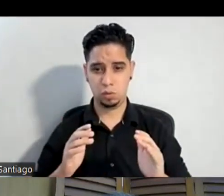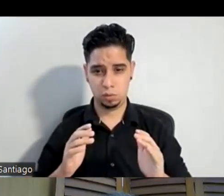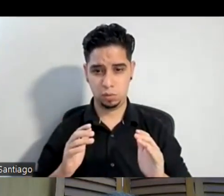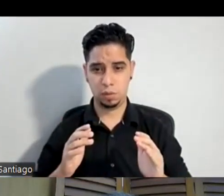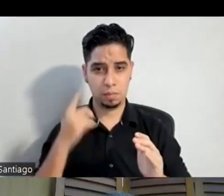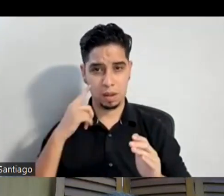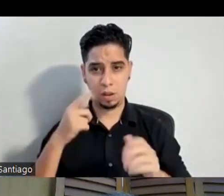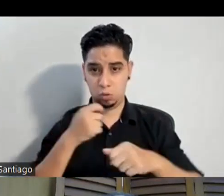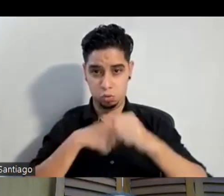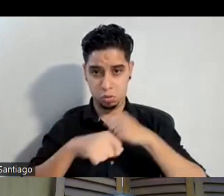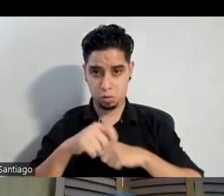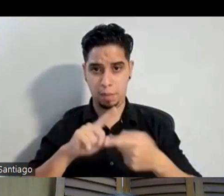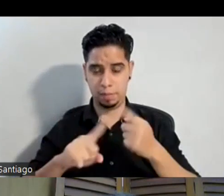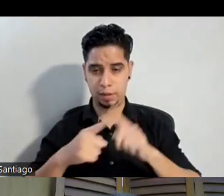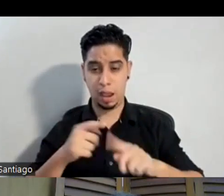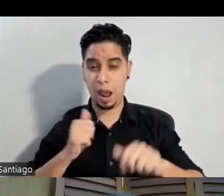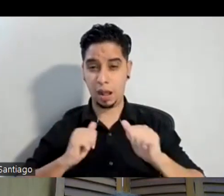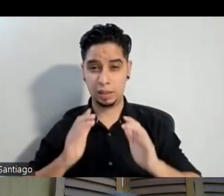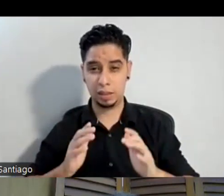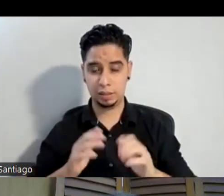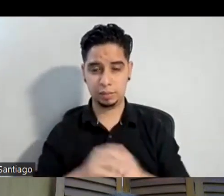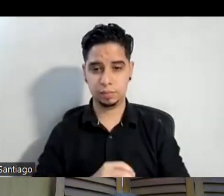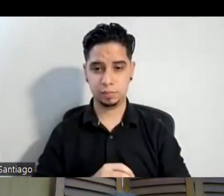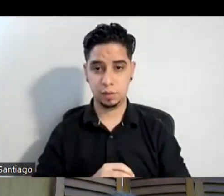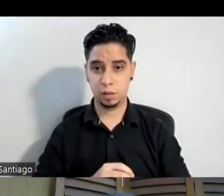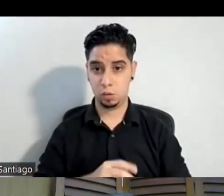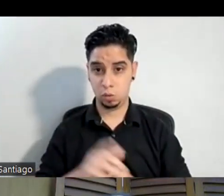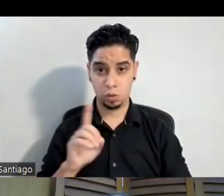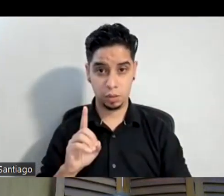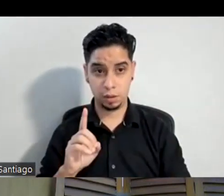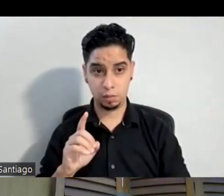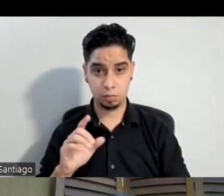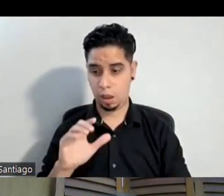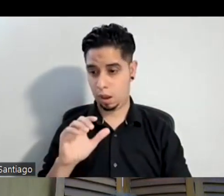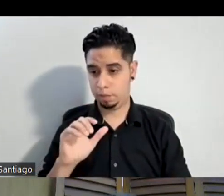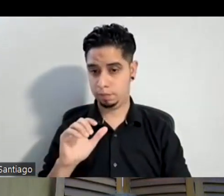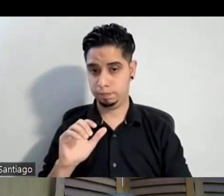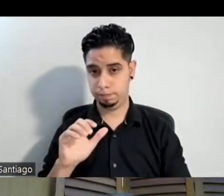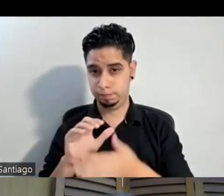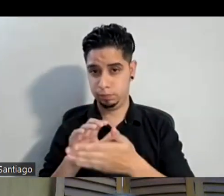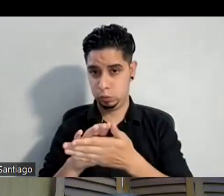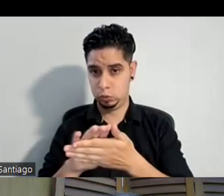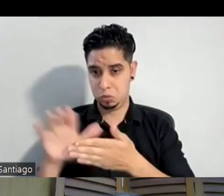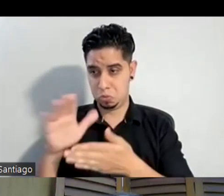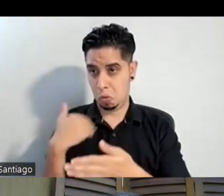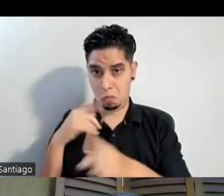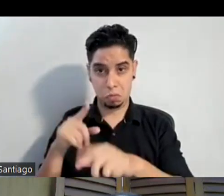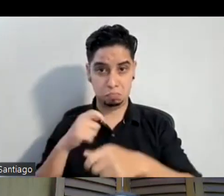actriz a dar clases de actuación en una academia que había entonces pues ahí fue la primera vez básicamente que